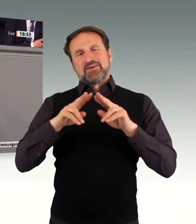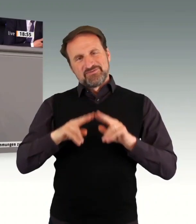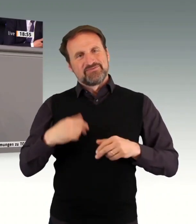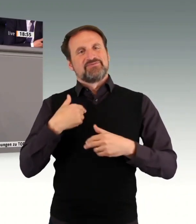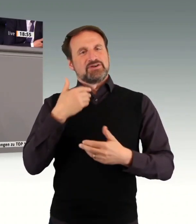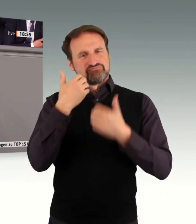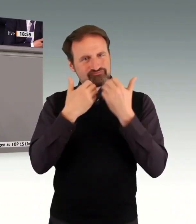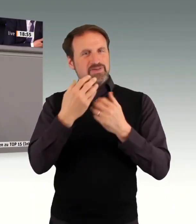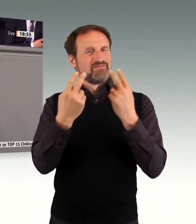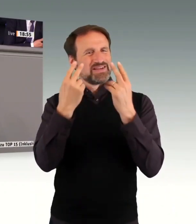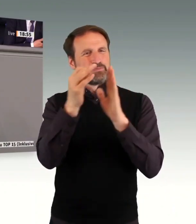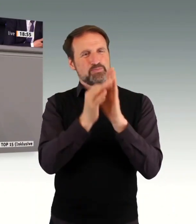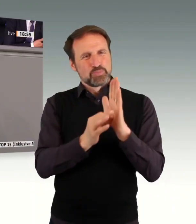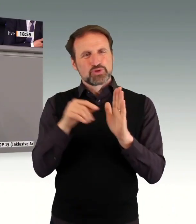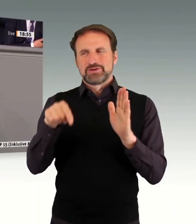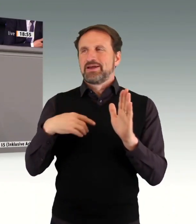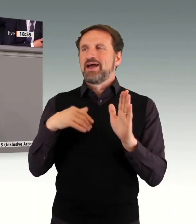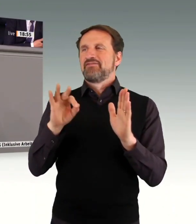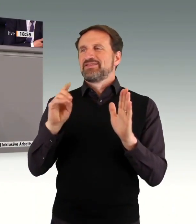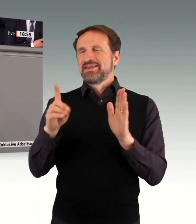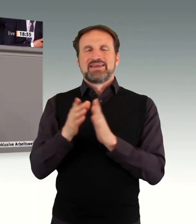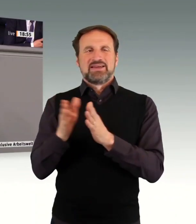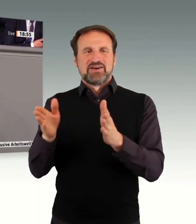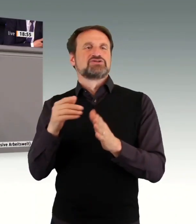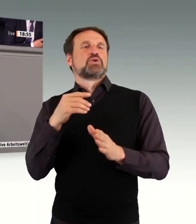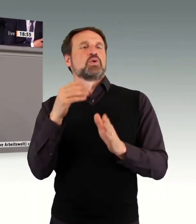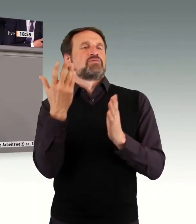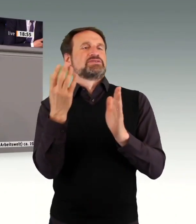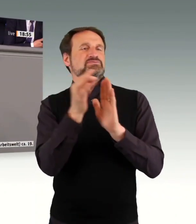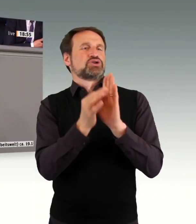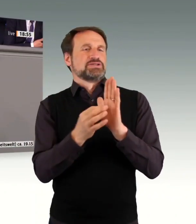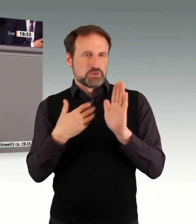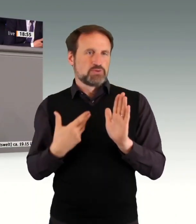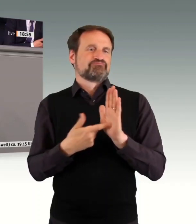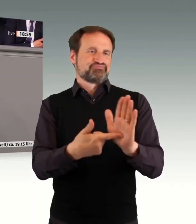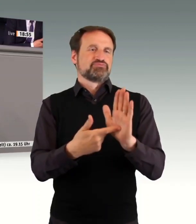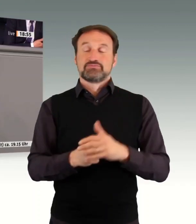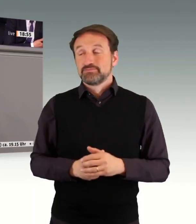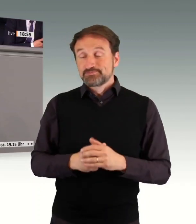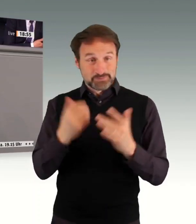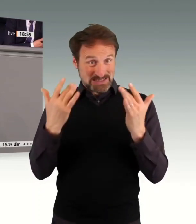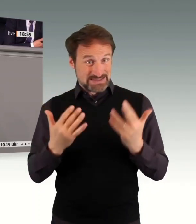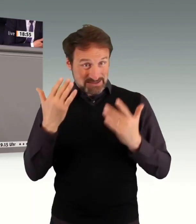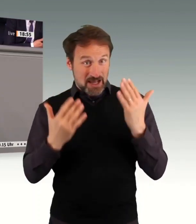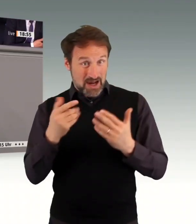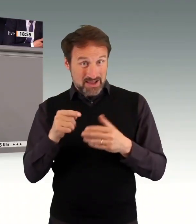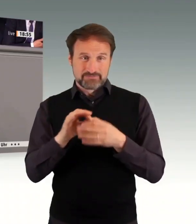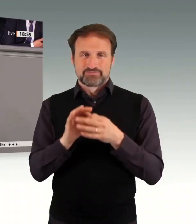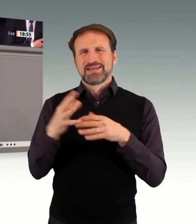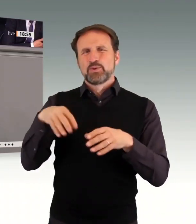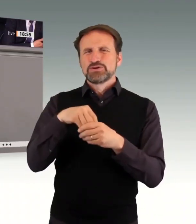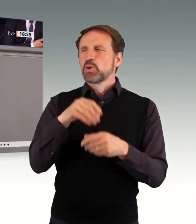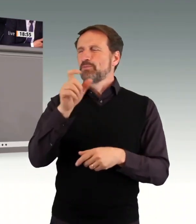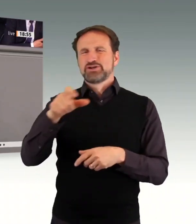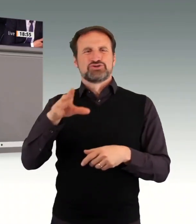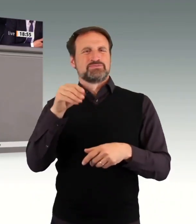auch noch verschärft wurde. Ich möchte erinnern, dass wir im ersten Lockdown-Jahr 2020 einen Anstieg der Arbeitslosigkeit von